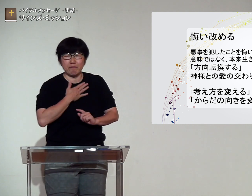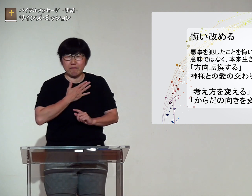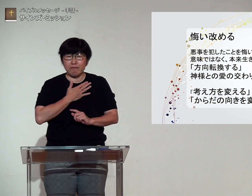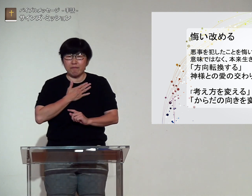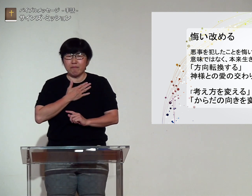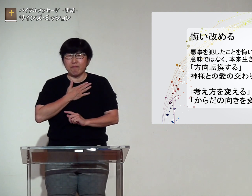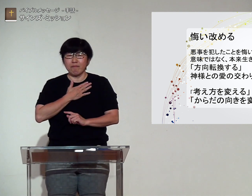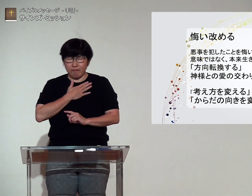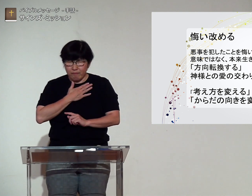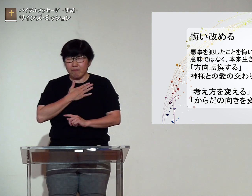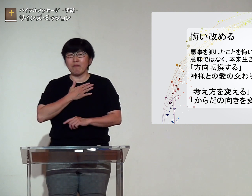方向転換